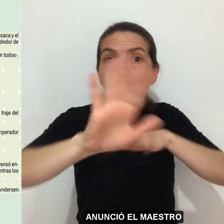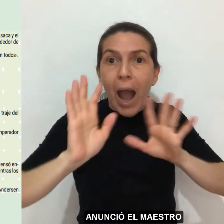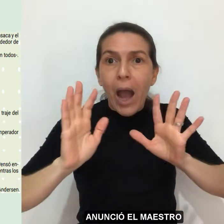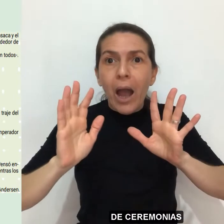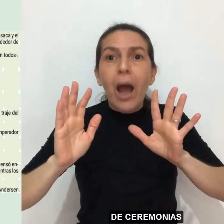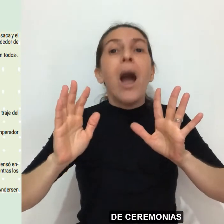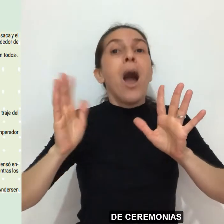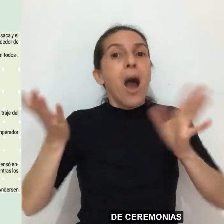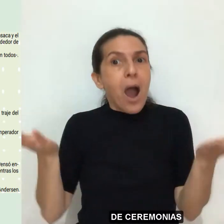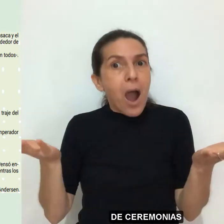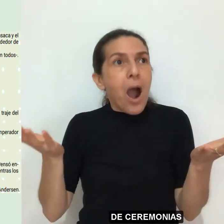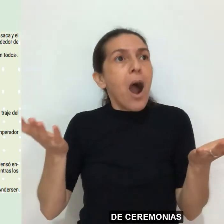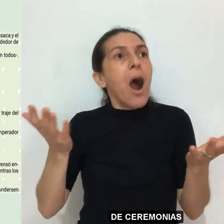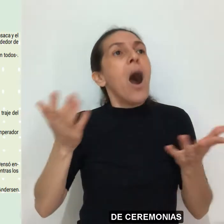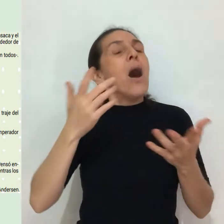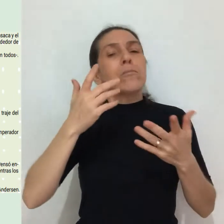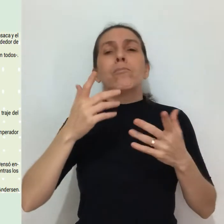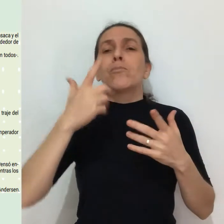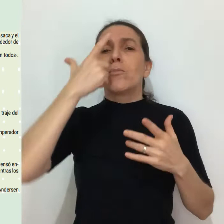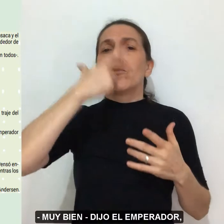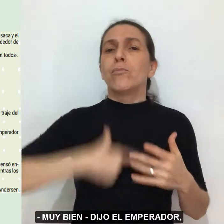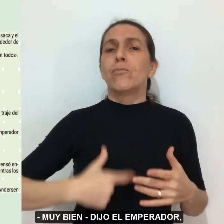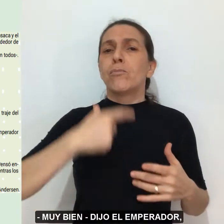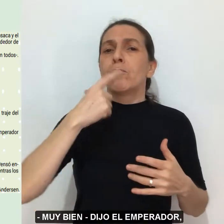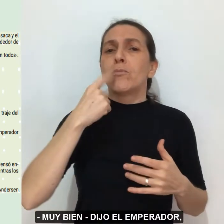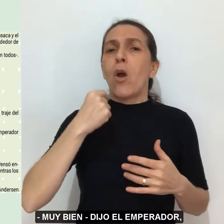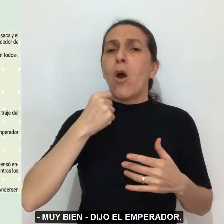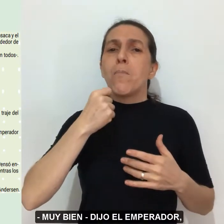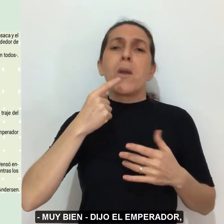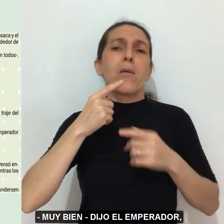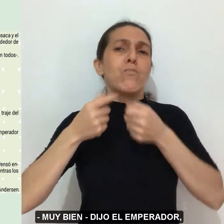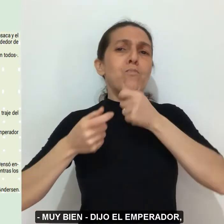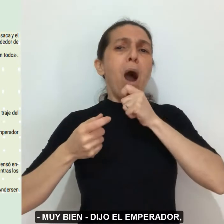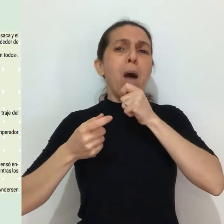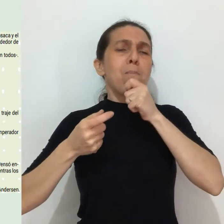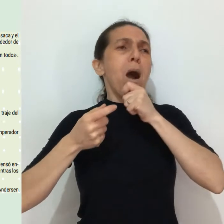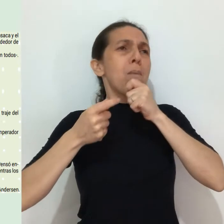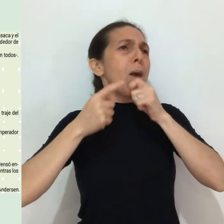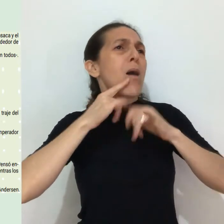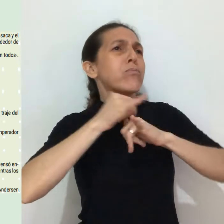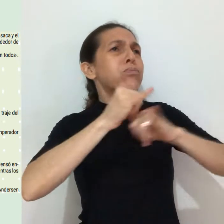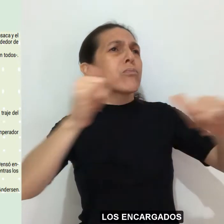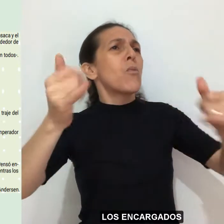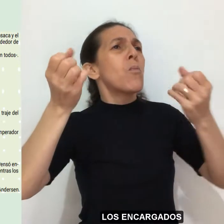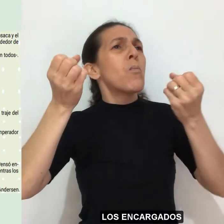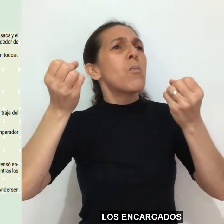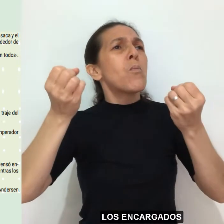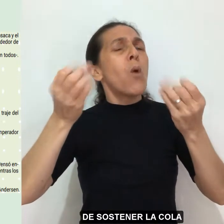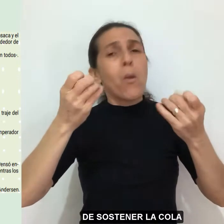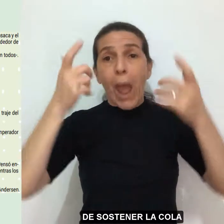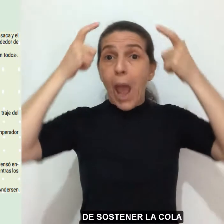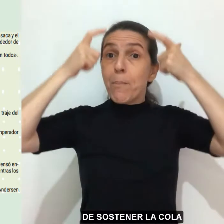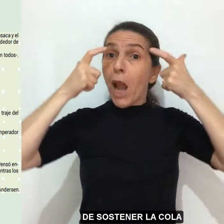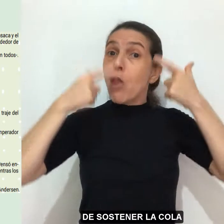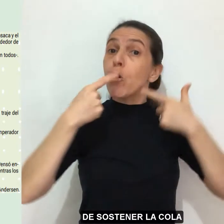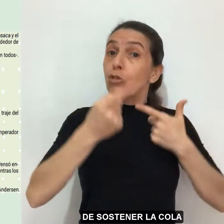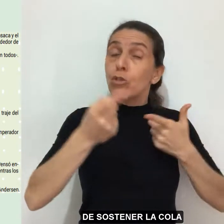maestro de ceremonias. —¡Muy bien! —dijo el emperador. Los encargados de sostener la cola